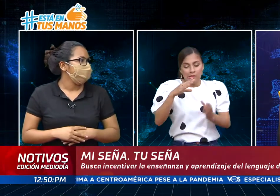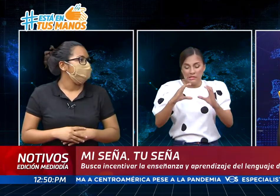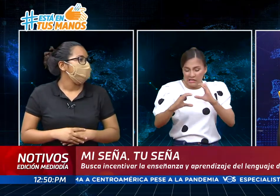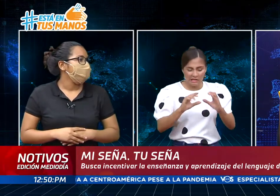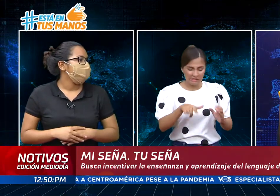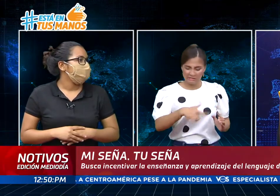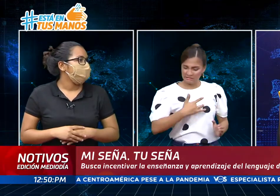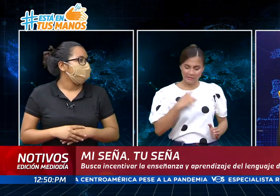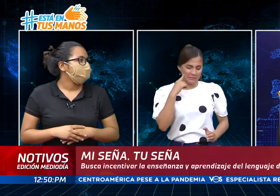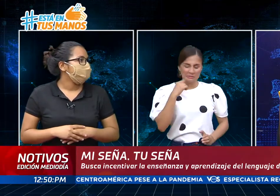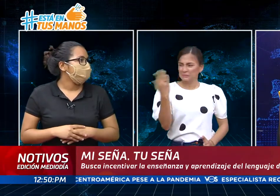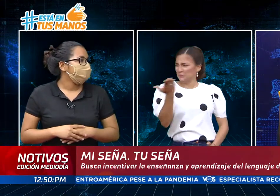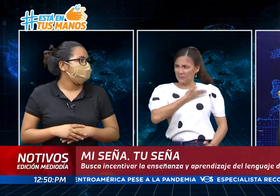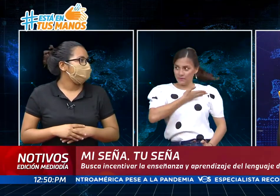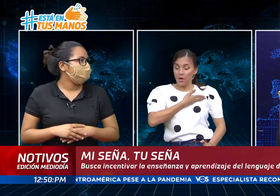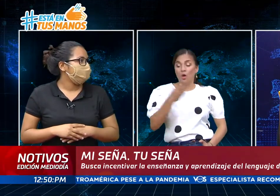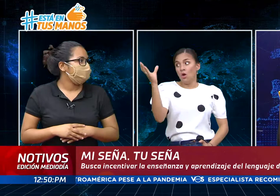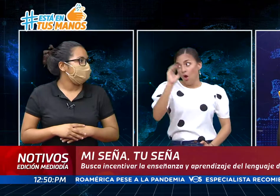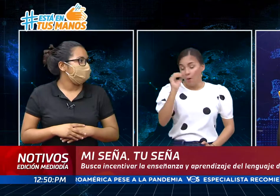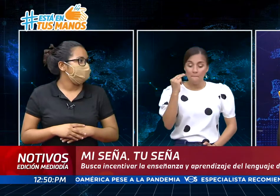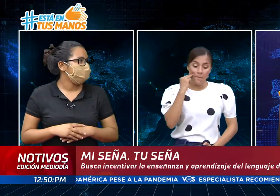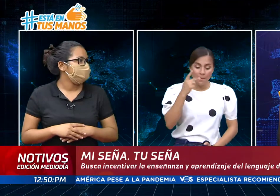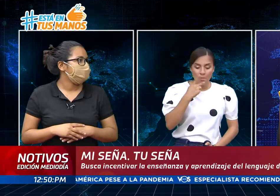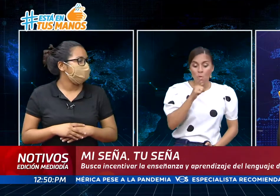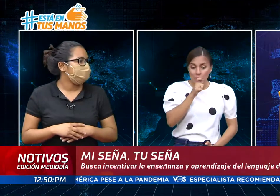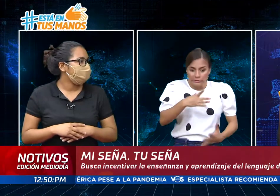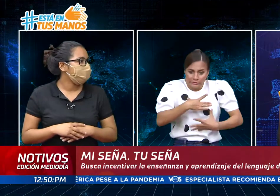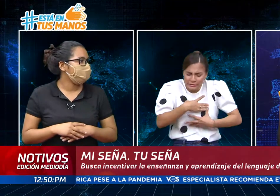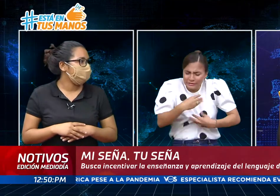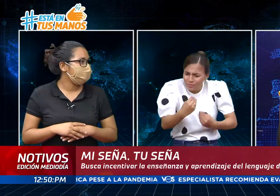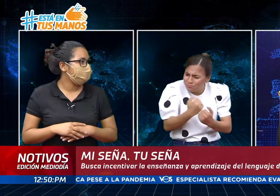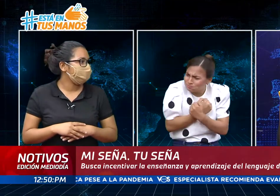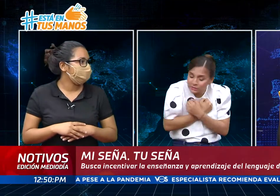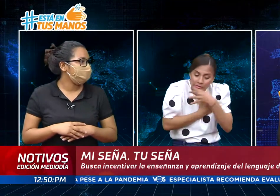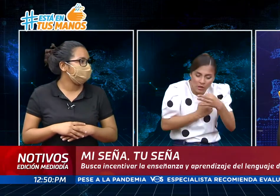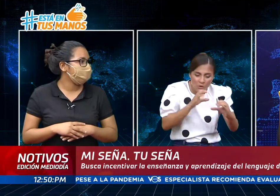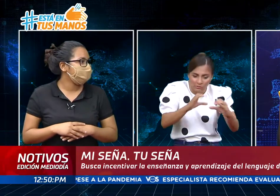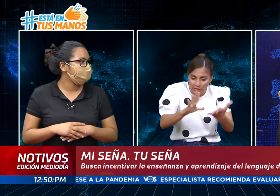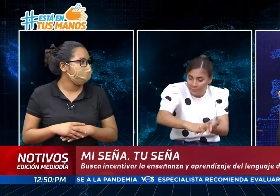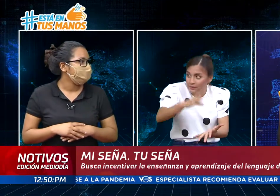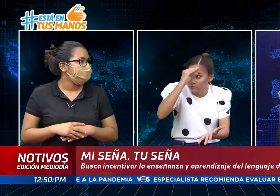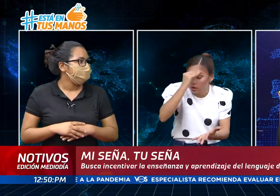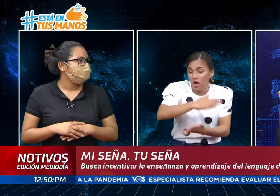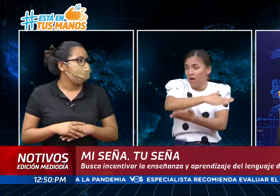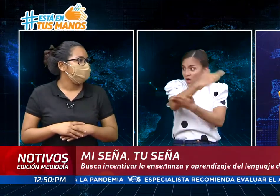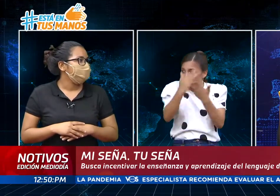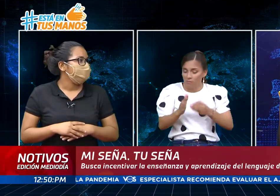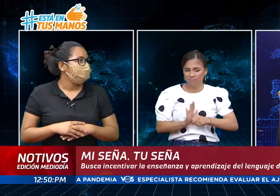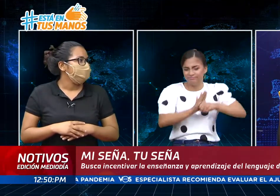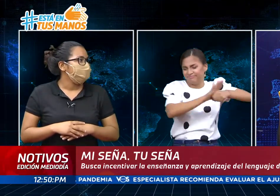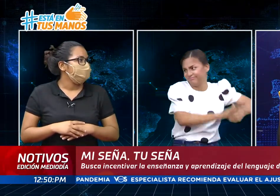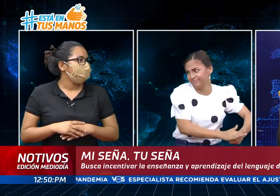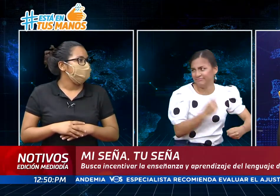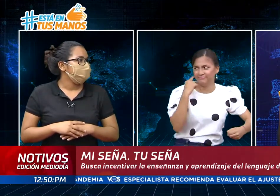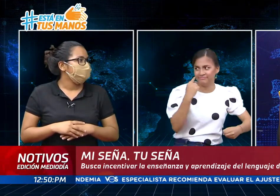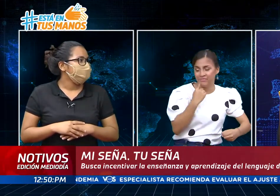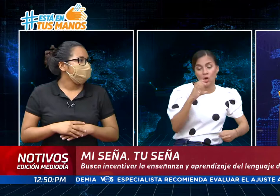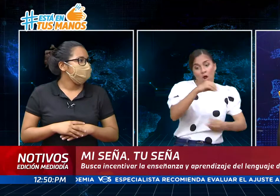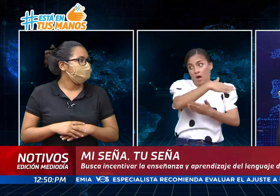Bueno, primeramente, a papá, mamá, a toda la familia, el primer paso para